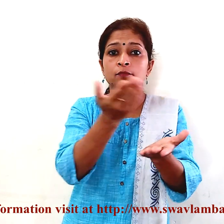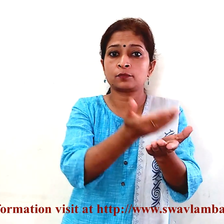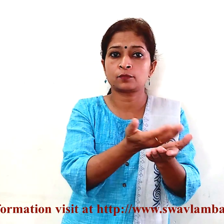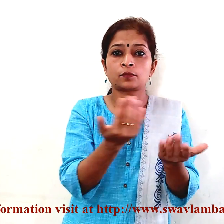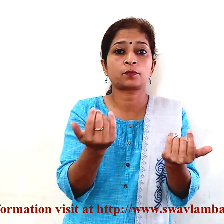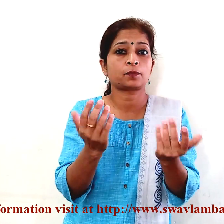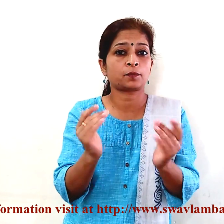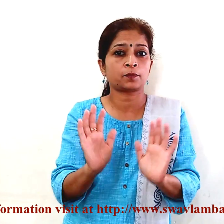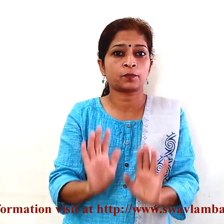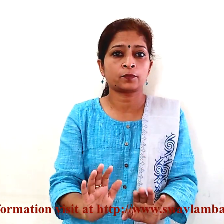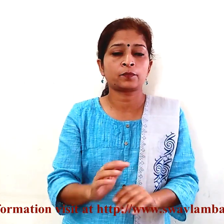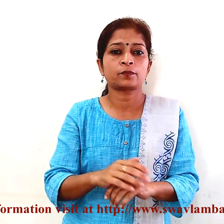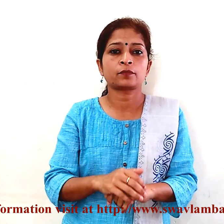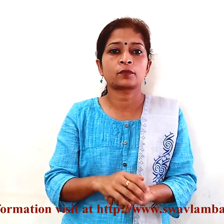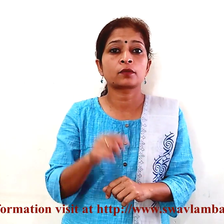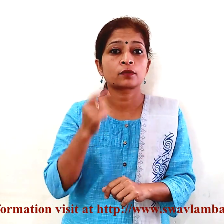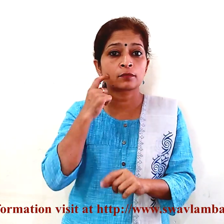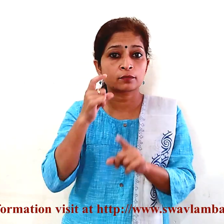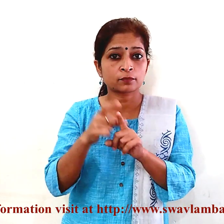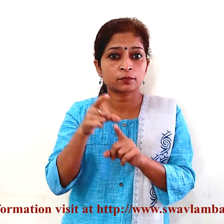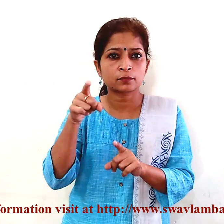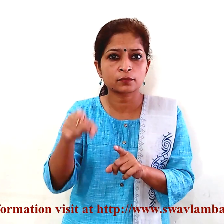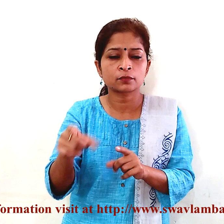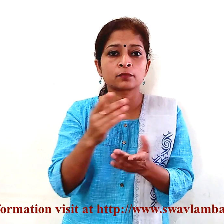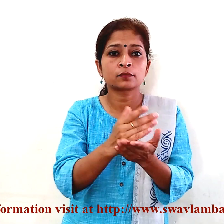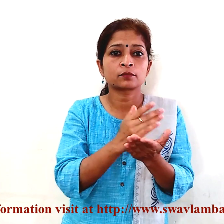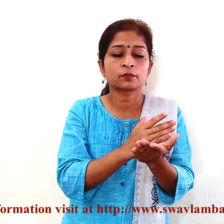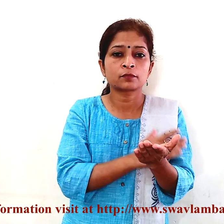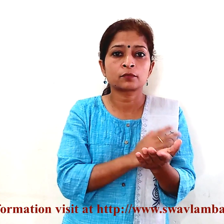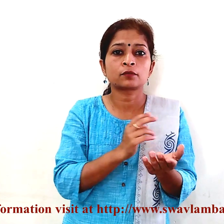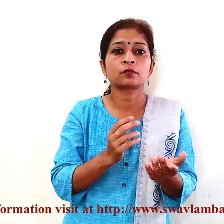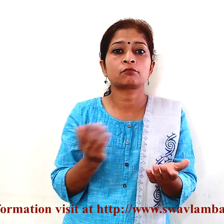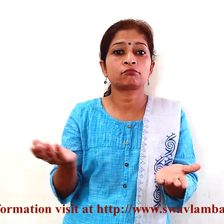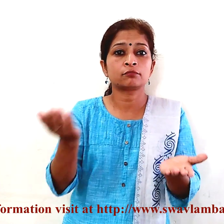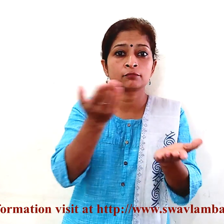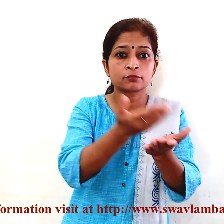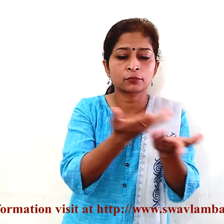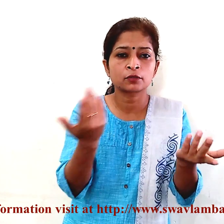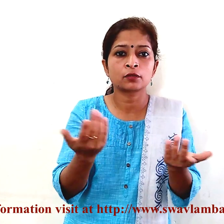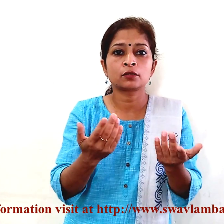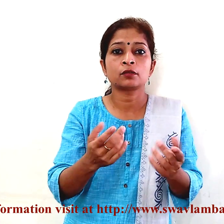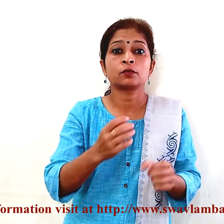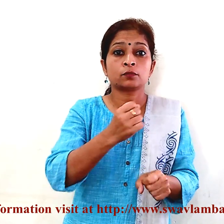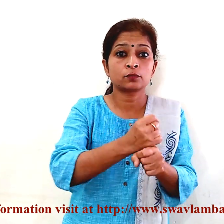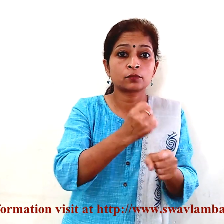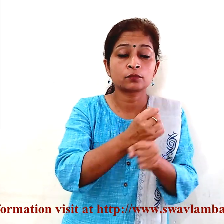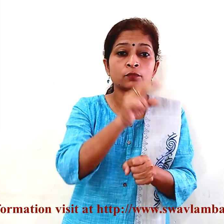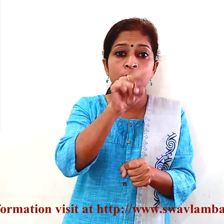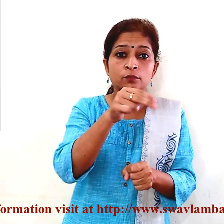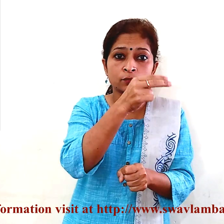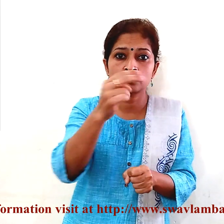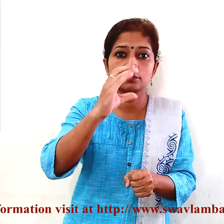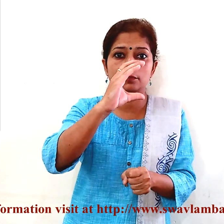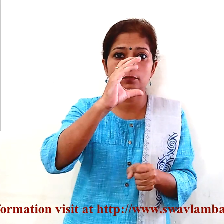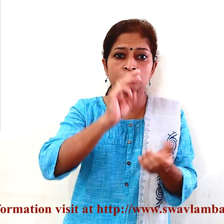होंगे। इस ID कार्ड योजना में पंजीकरण के लिए स्वास्ते विभाग के CMO से प्राप्त प्रमान पत्र,